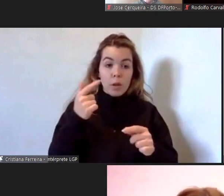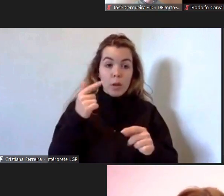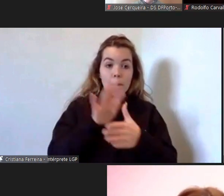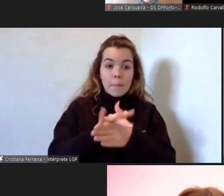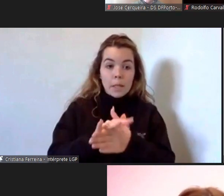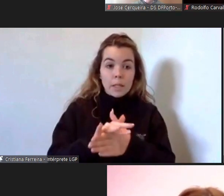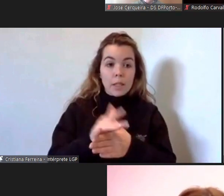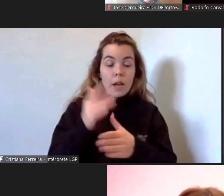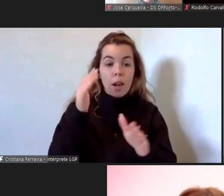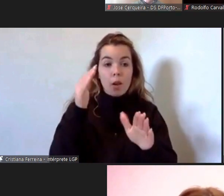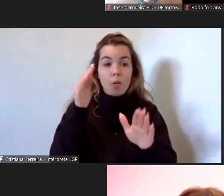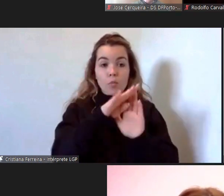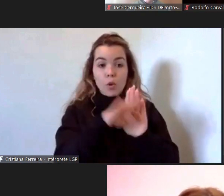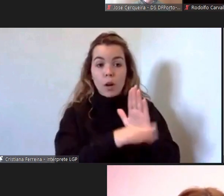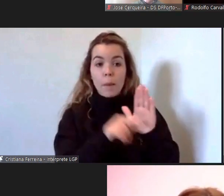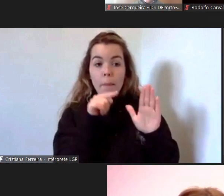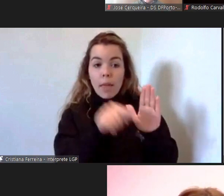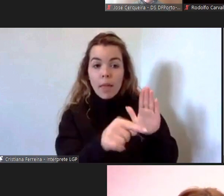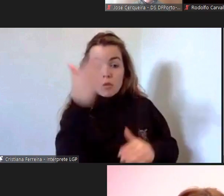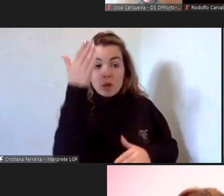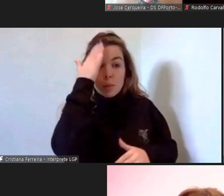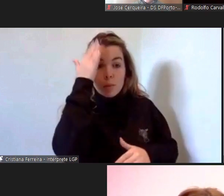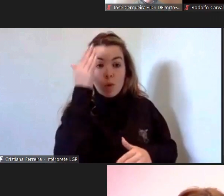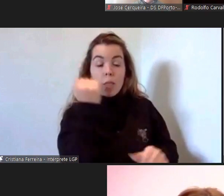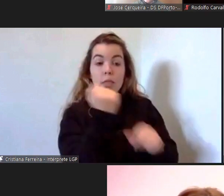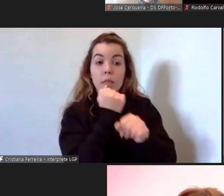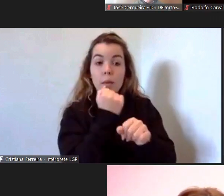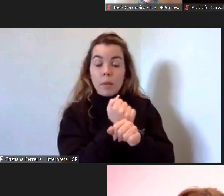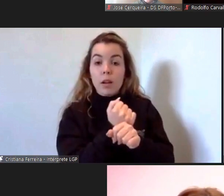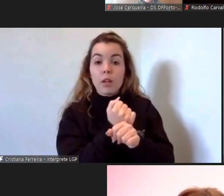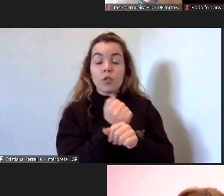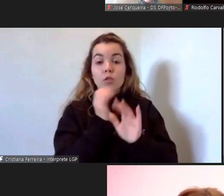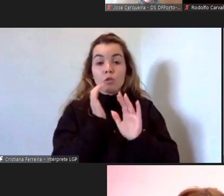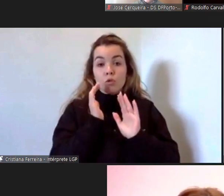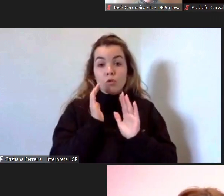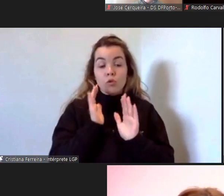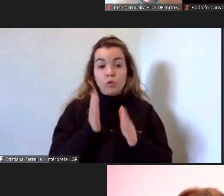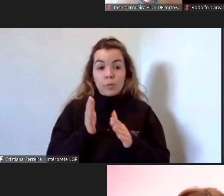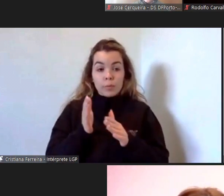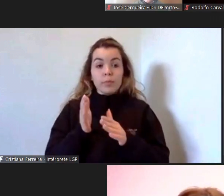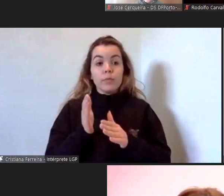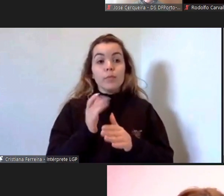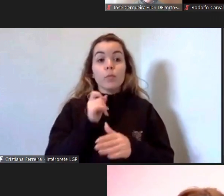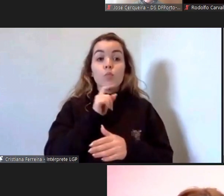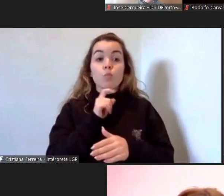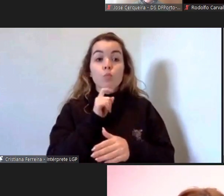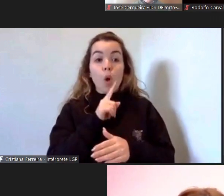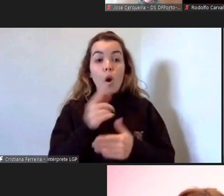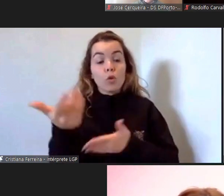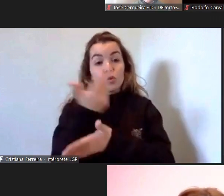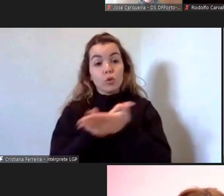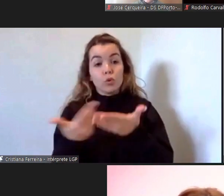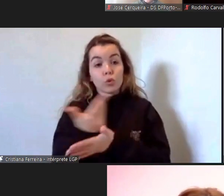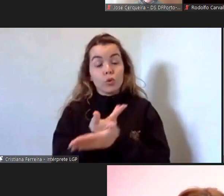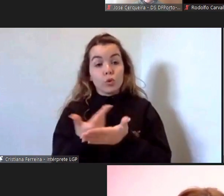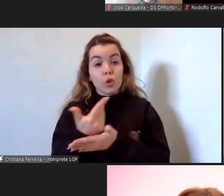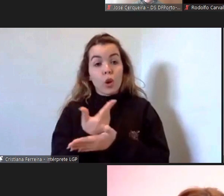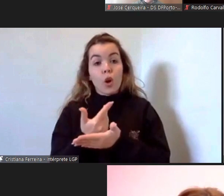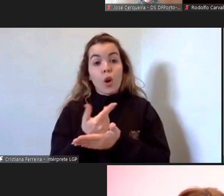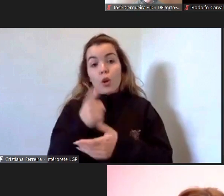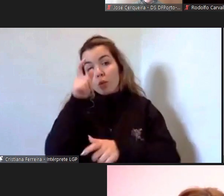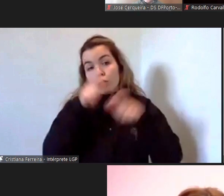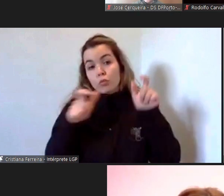nestes programas de capacitação e que desde já posso partilhar com quem tiver